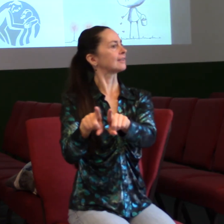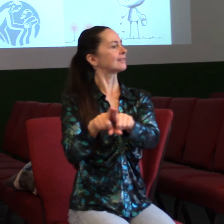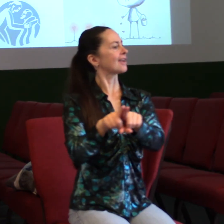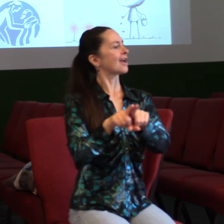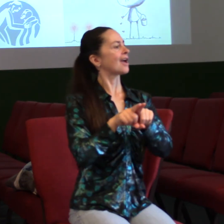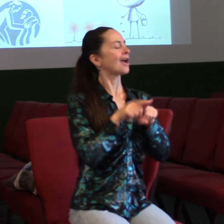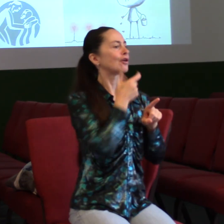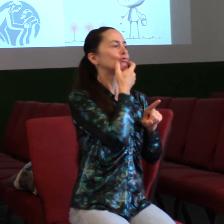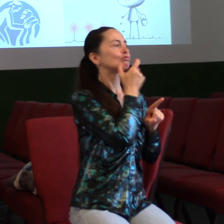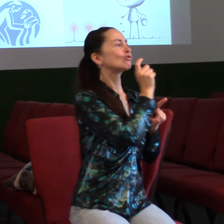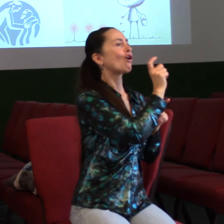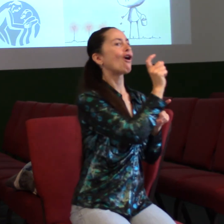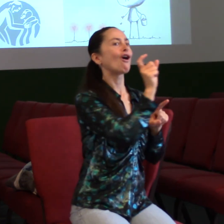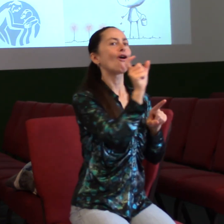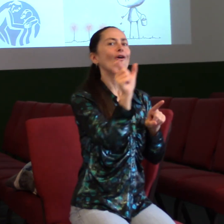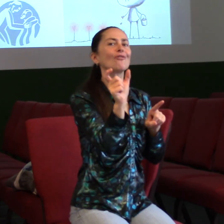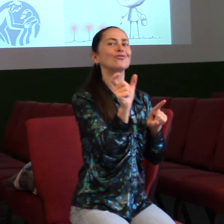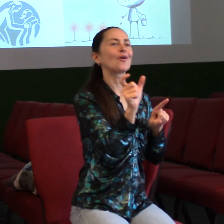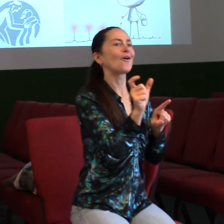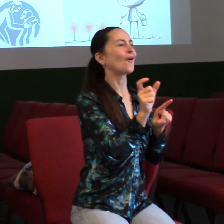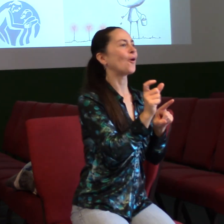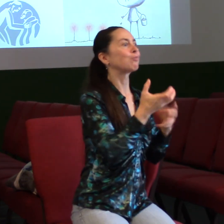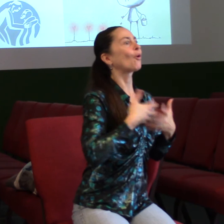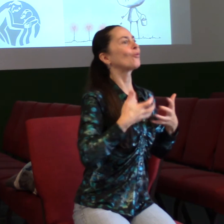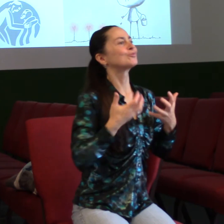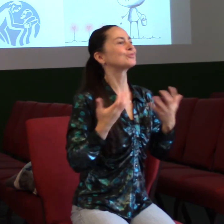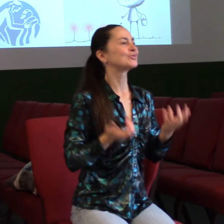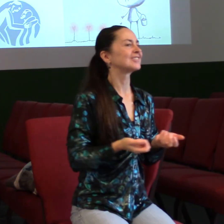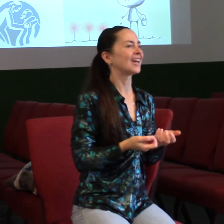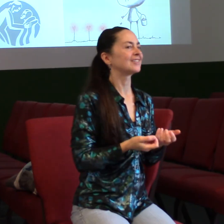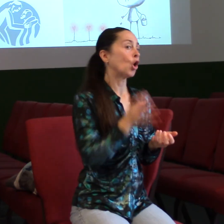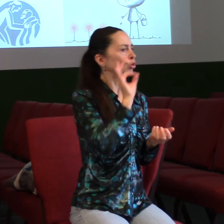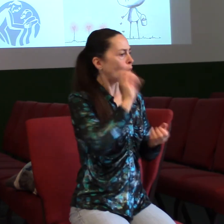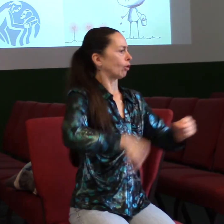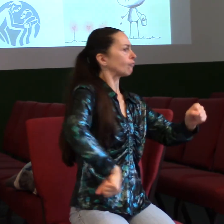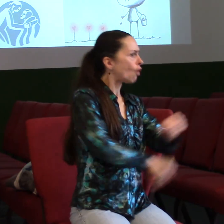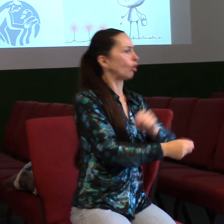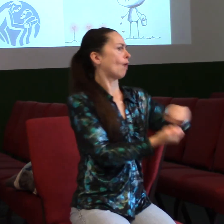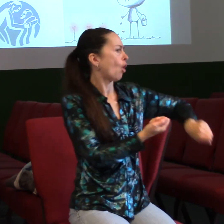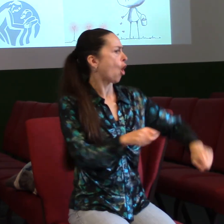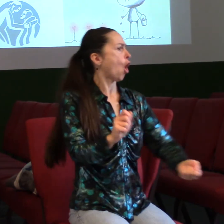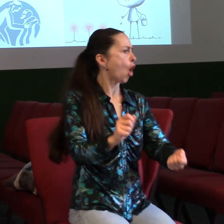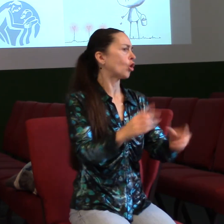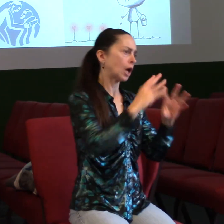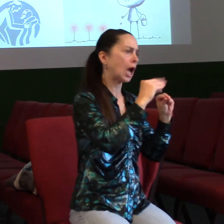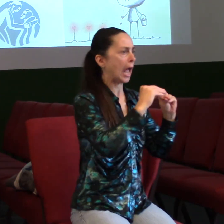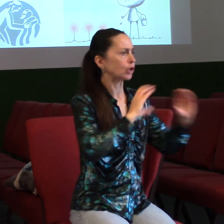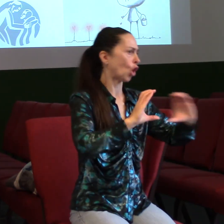Není špatné bavit se o fotbale, nejvím, ani o hokej. Ale přemýšlíme nad tím, jestli můžeme někdy